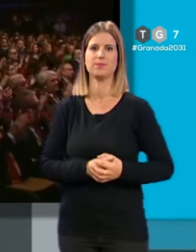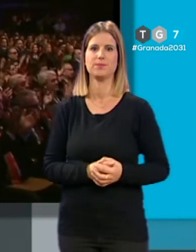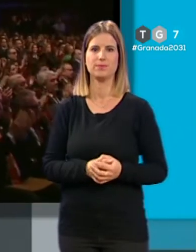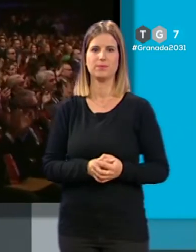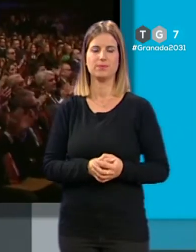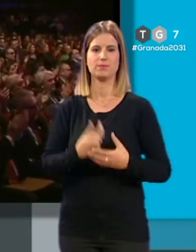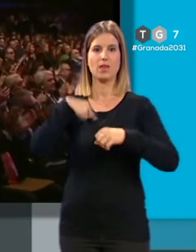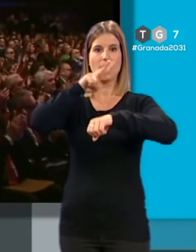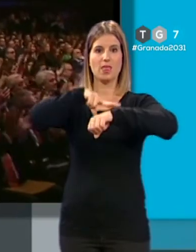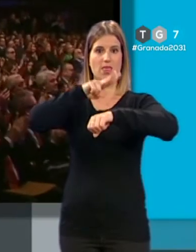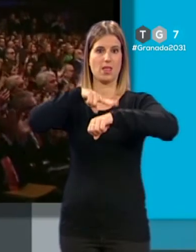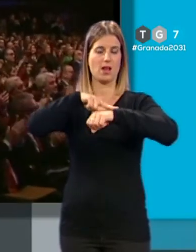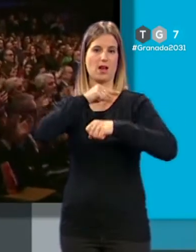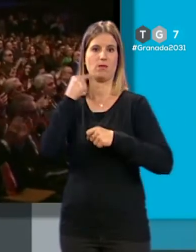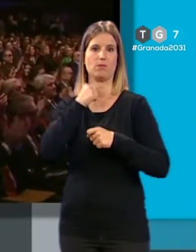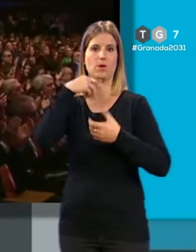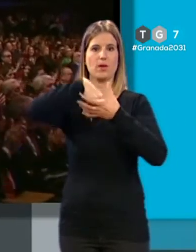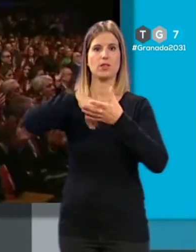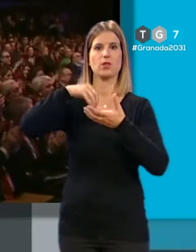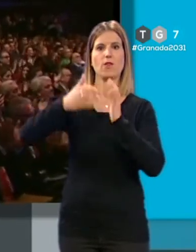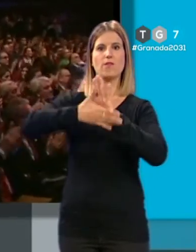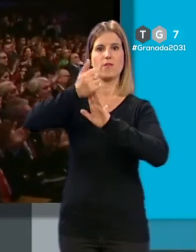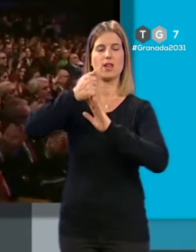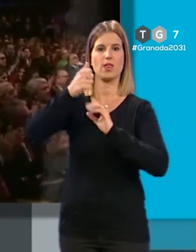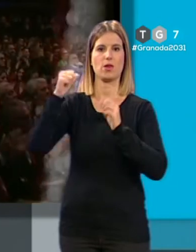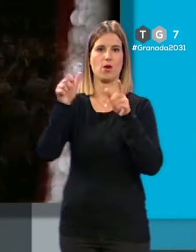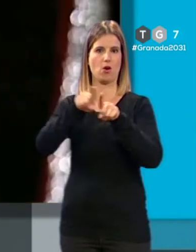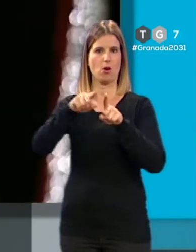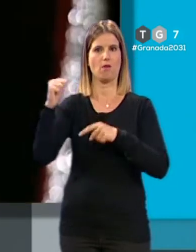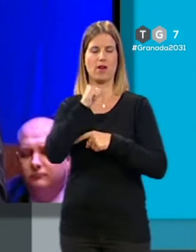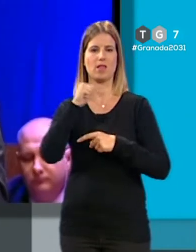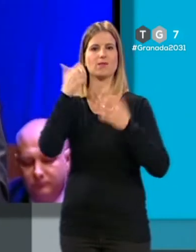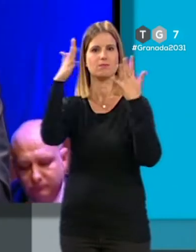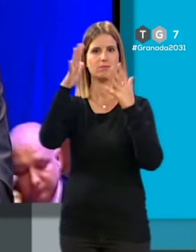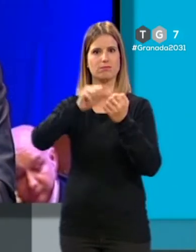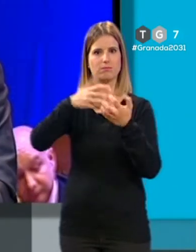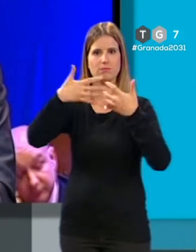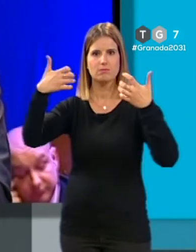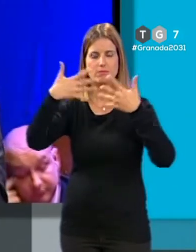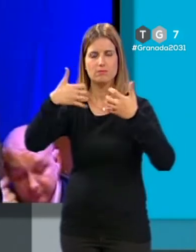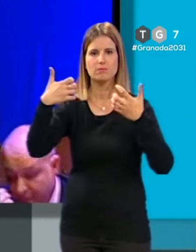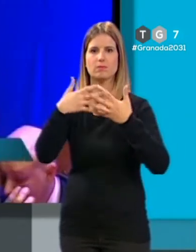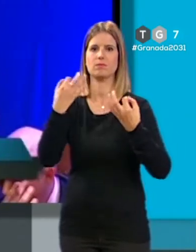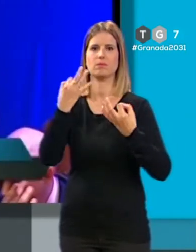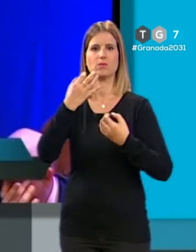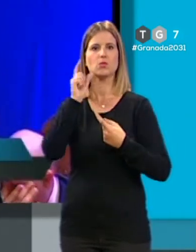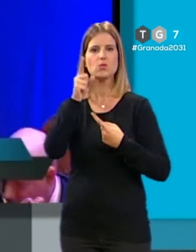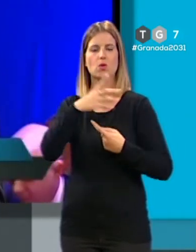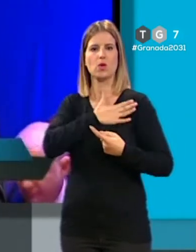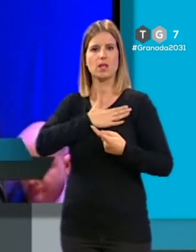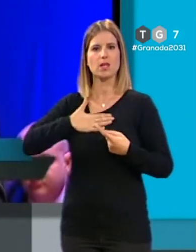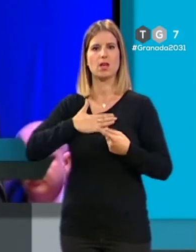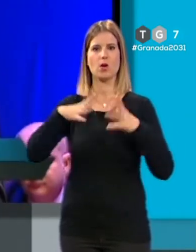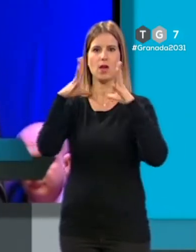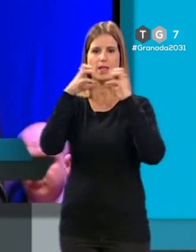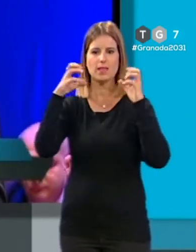El delegado episcopal y conciliario de la Federación de Cofradías aplaudió el texto del pregón. No puedo dejar sino nada más que desearos